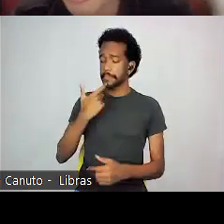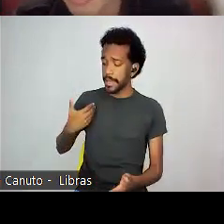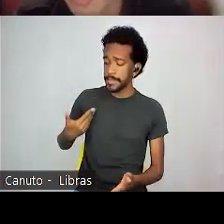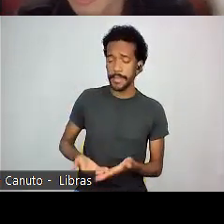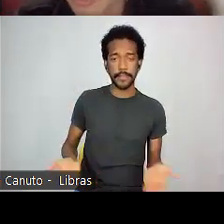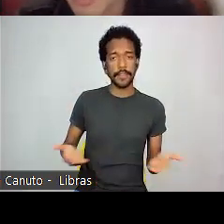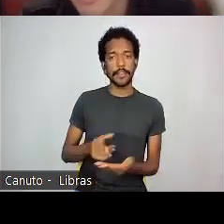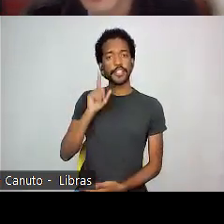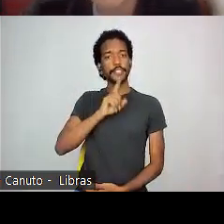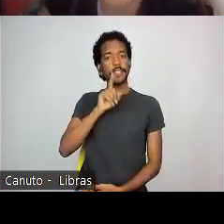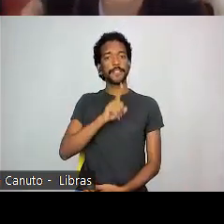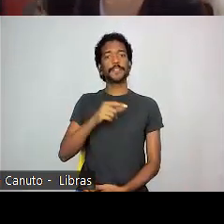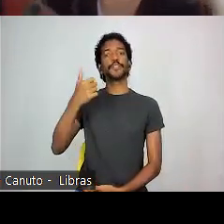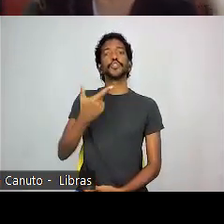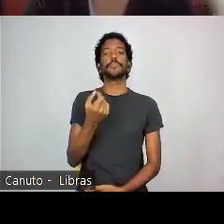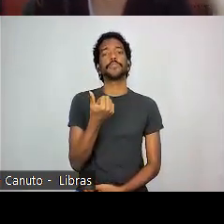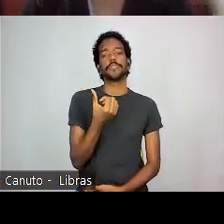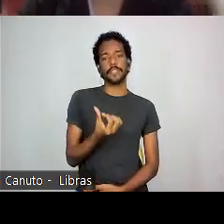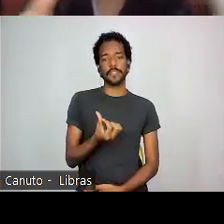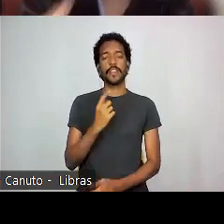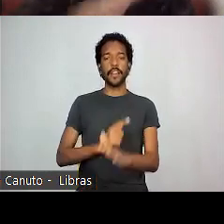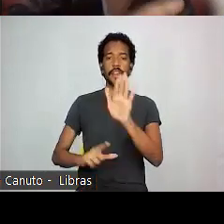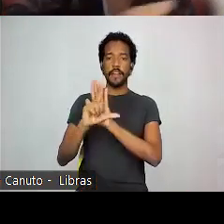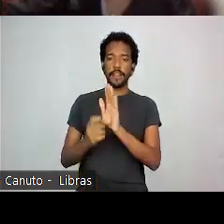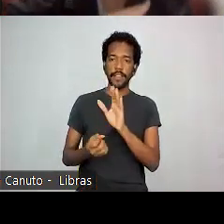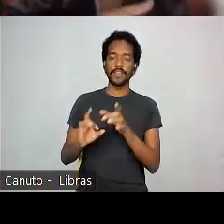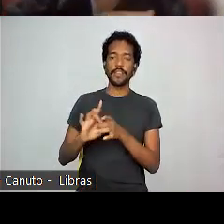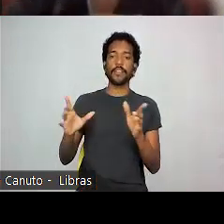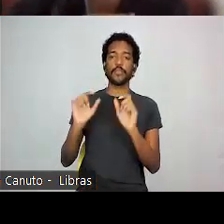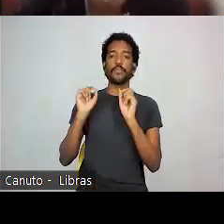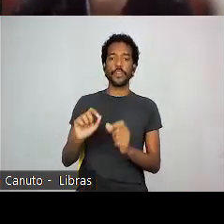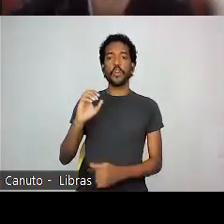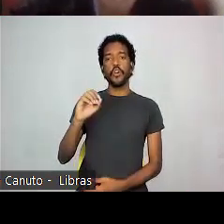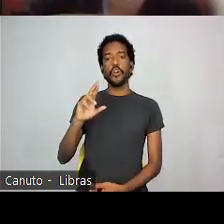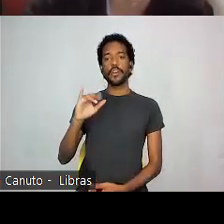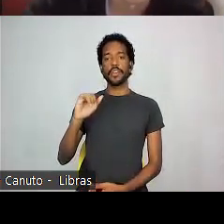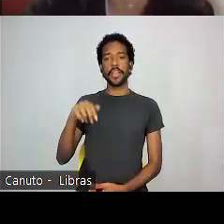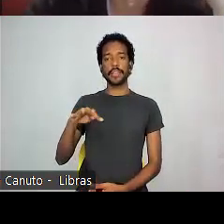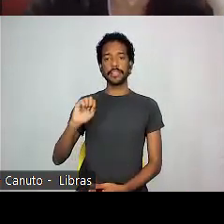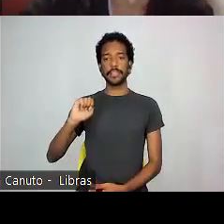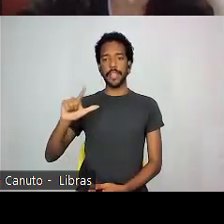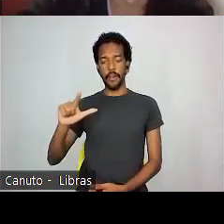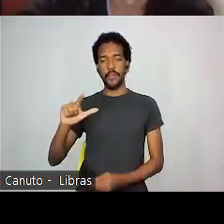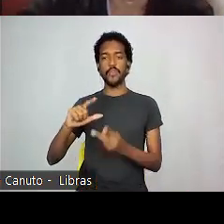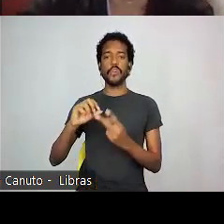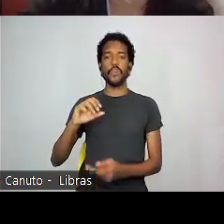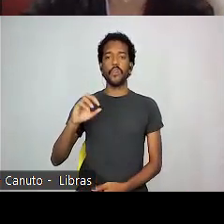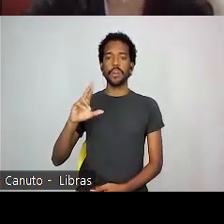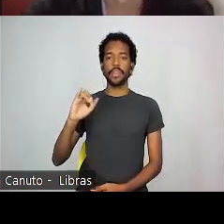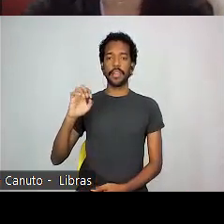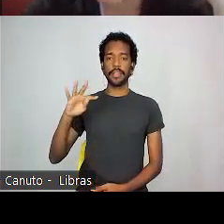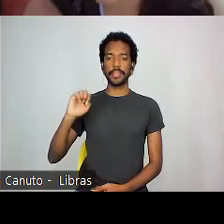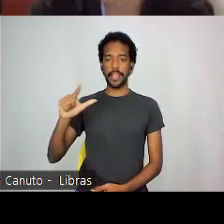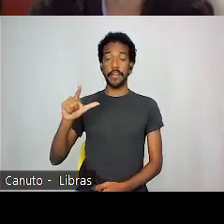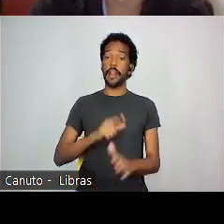Unidos em 2016 foi sancionada uma lei para tirar oriental e orientais, orientals, das leis